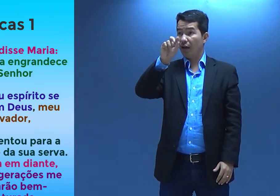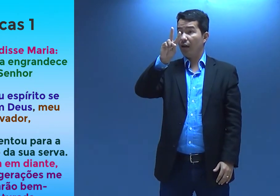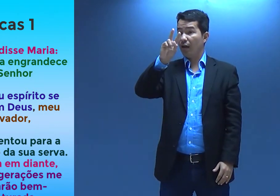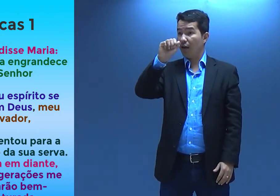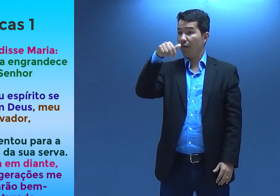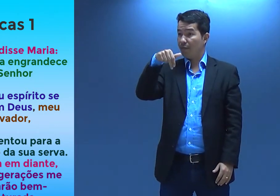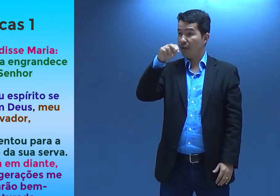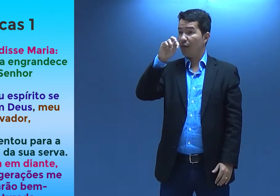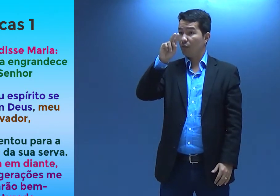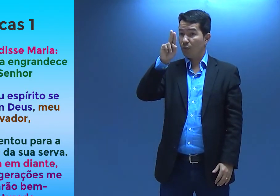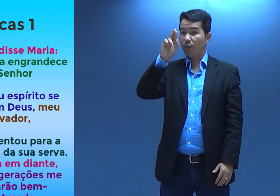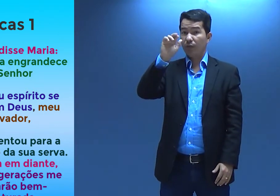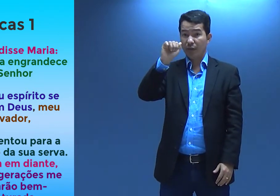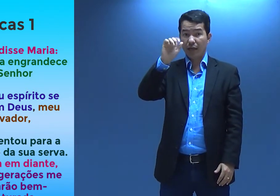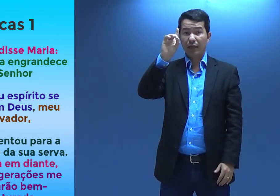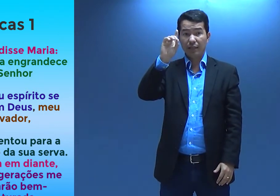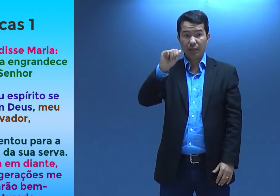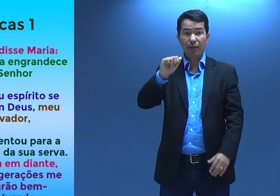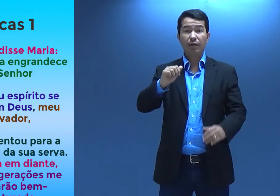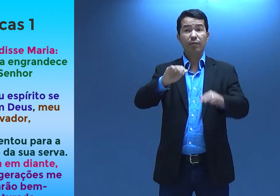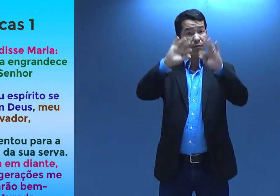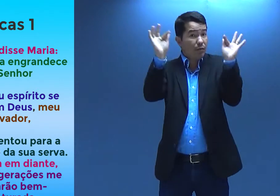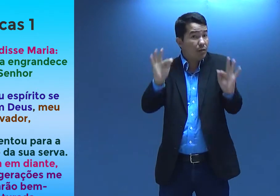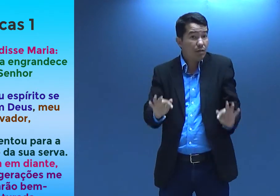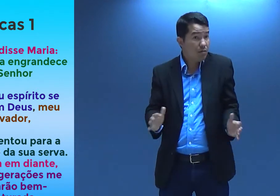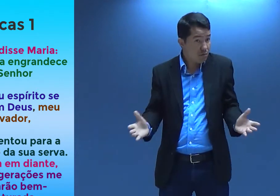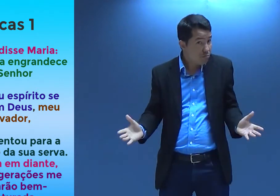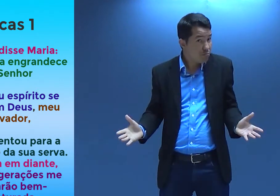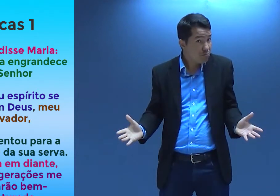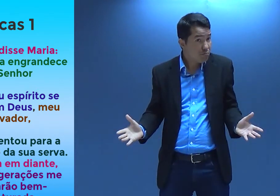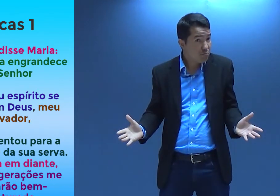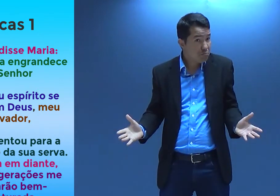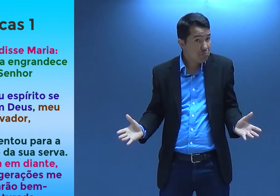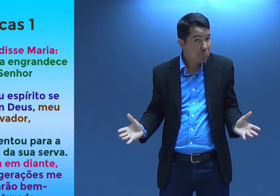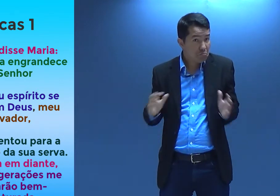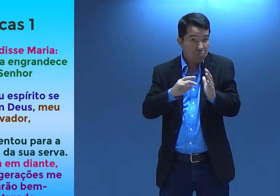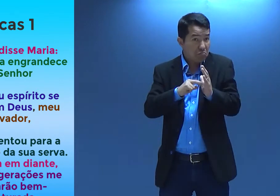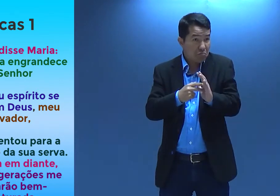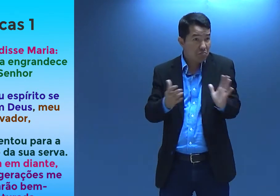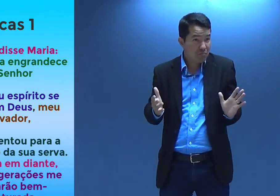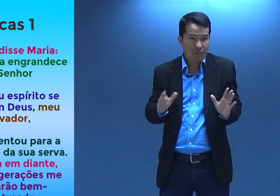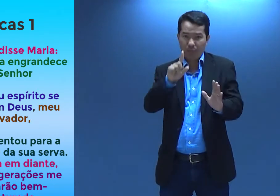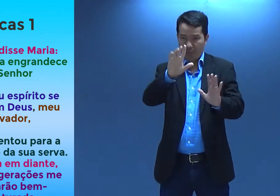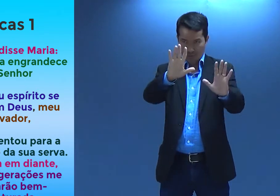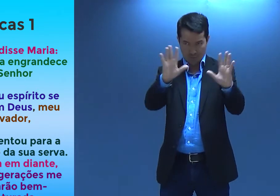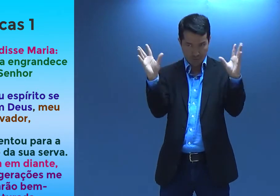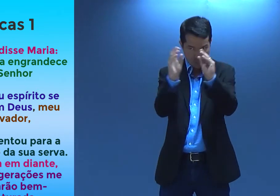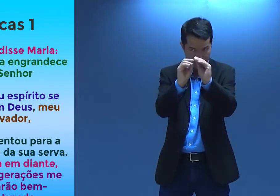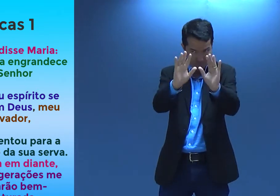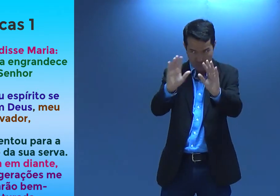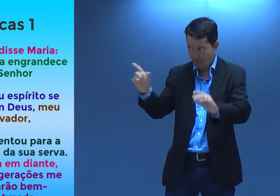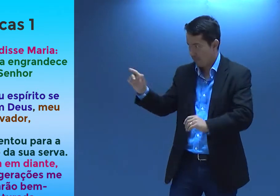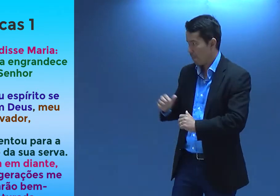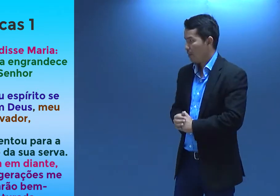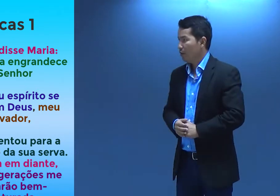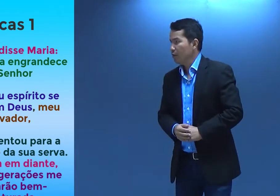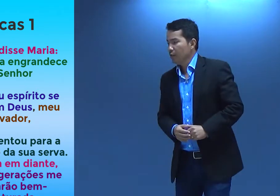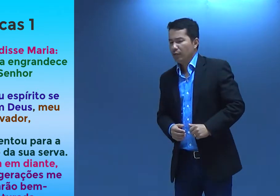-aventurada. Que significa feliz. Né? Isso significa. Ó. Vamos resumir aqui, ó.